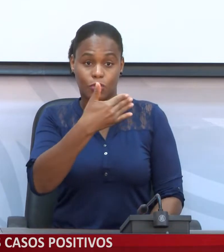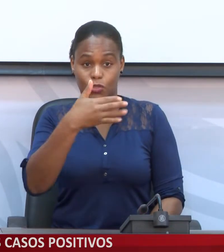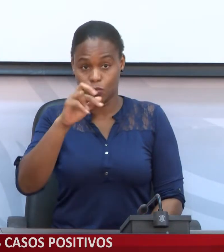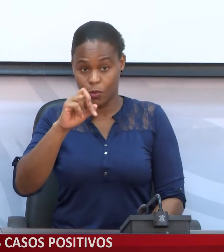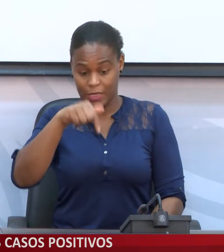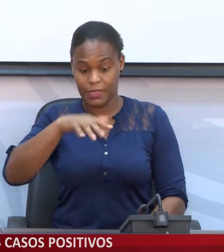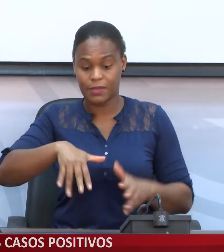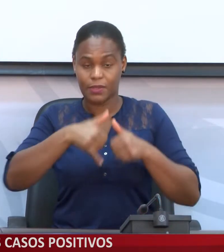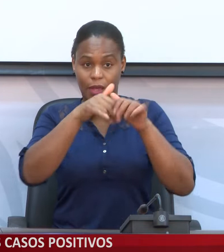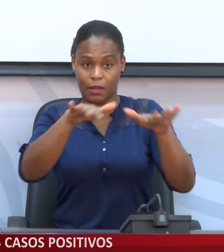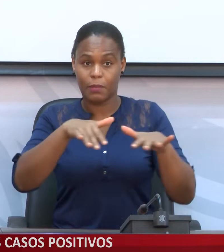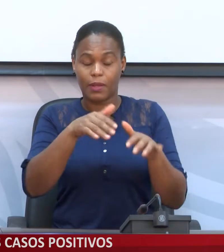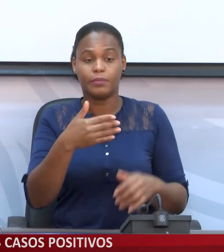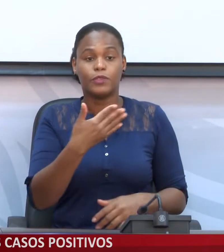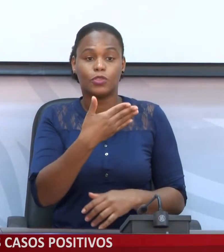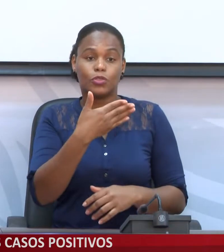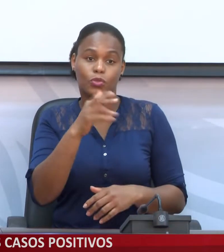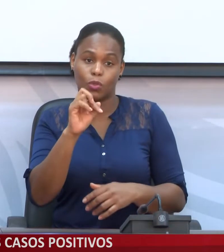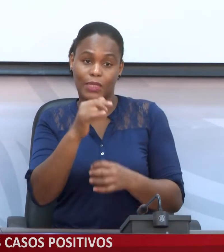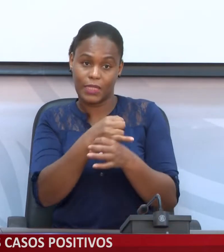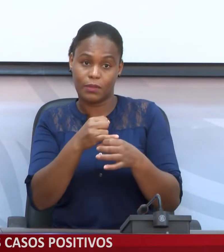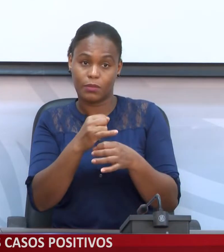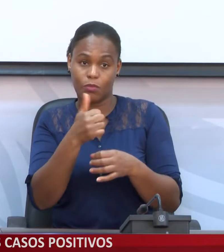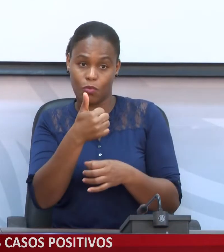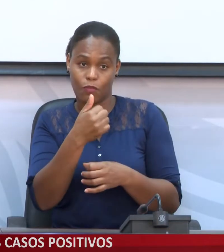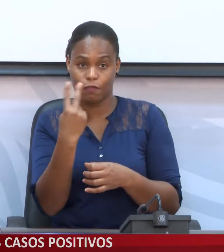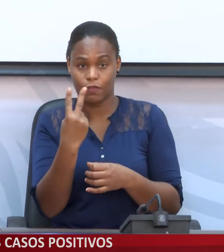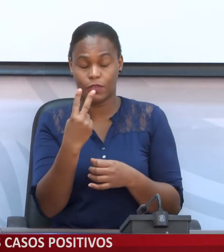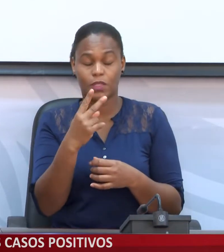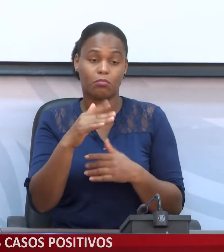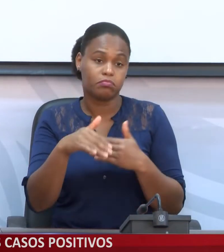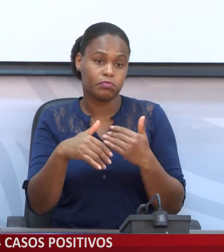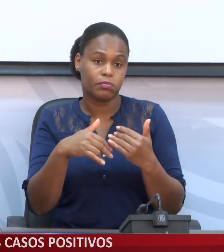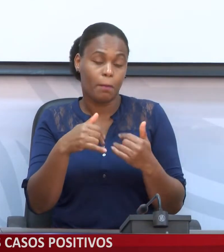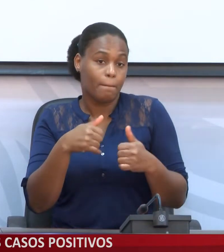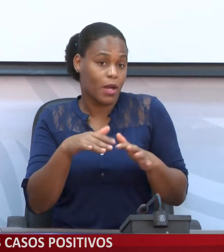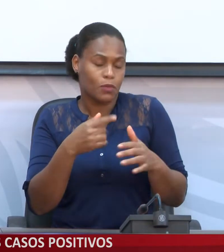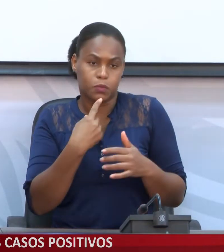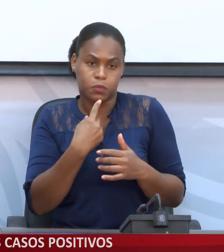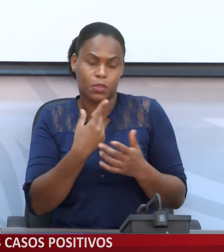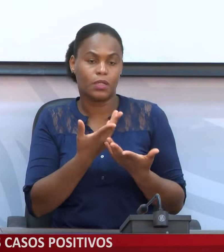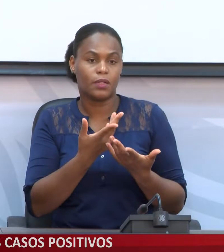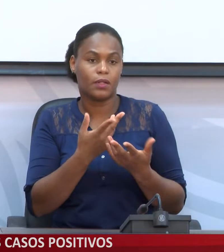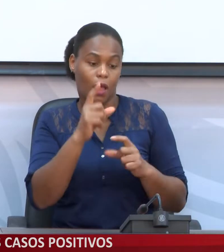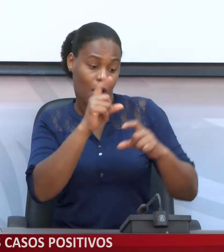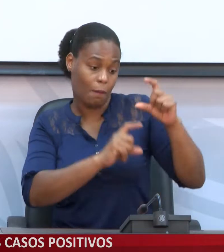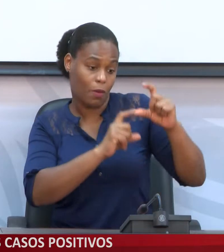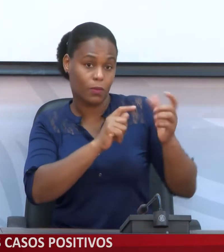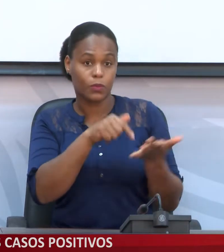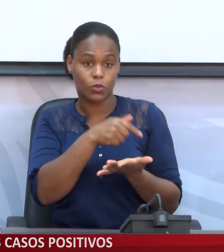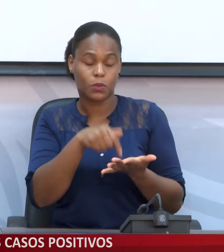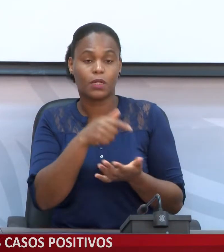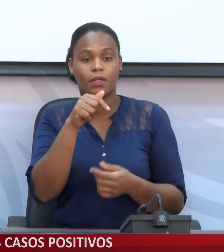praia, 18 na Boa Vista e assim por diante, mas a grande maioria das amostras pendentes são